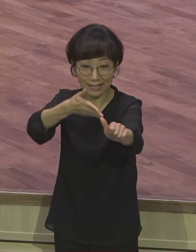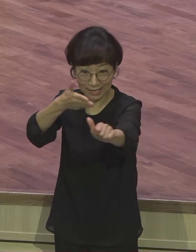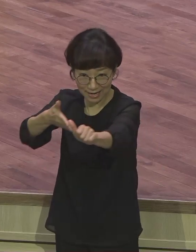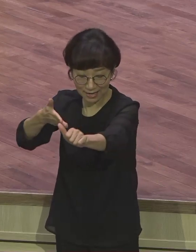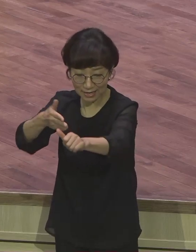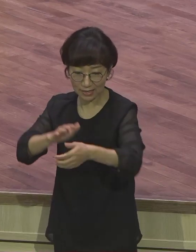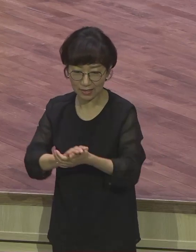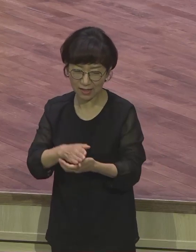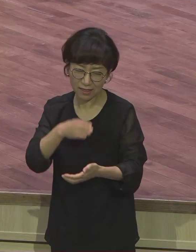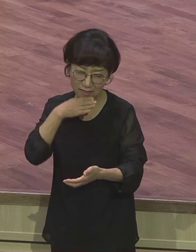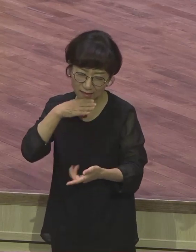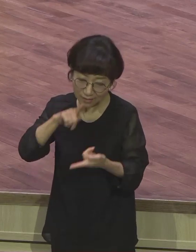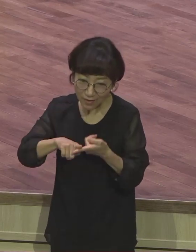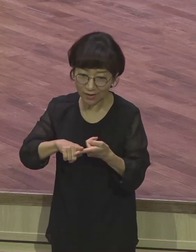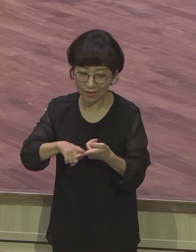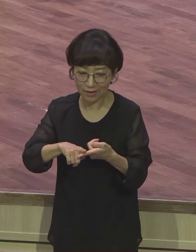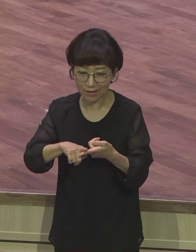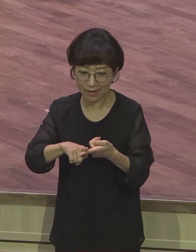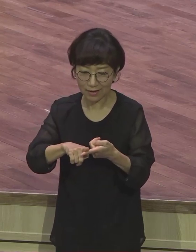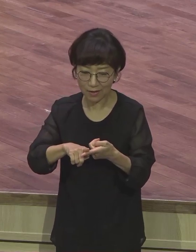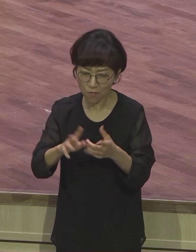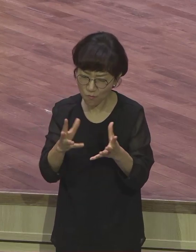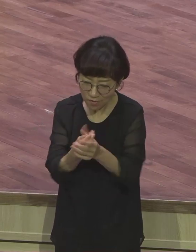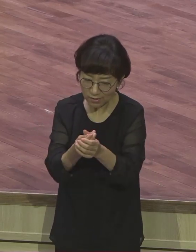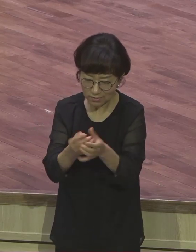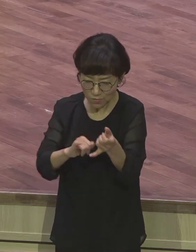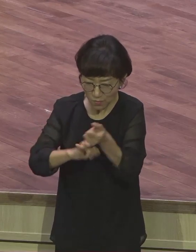필연성, 절대성을 여기서 강조하고 있어요.